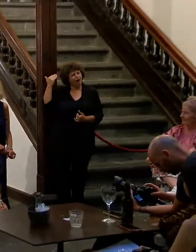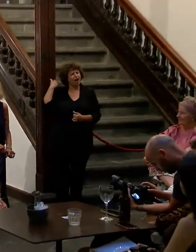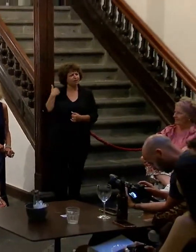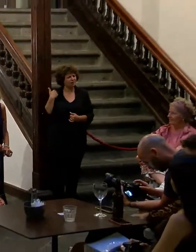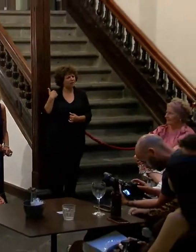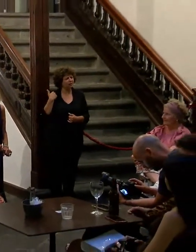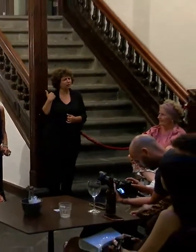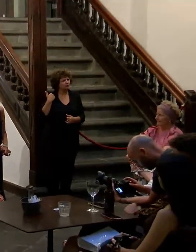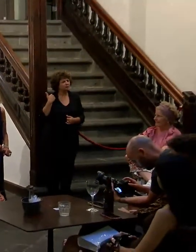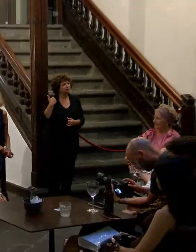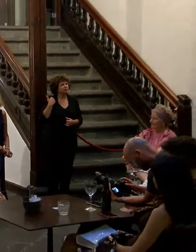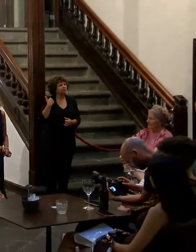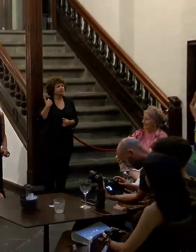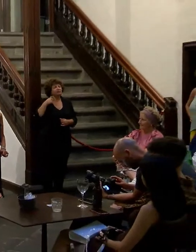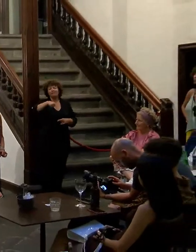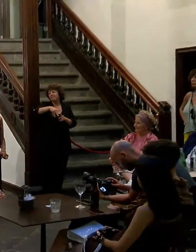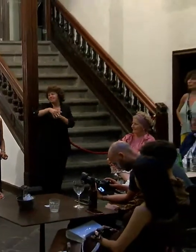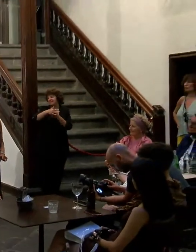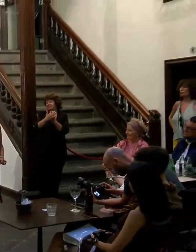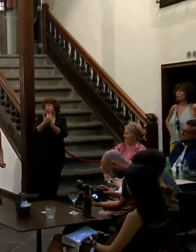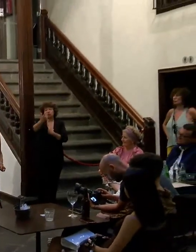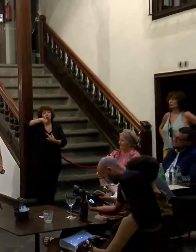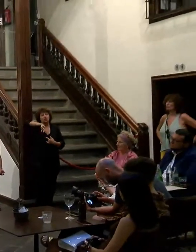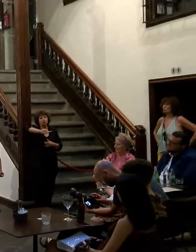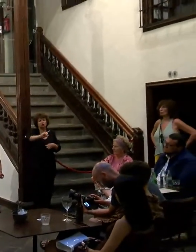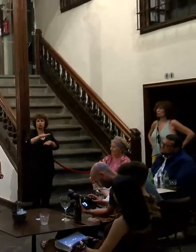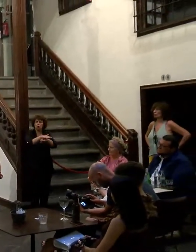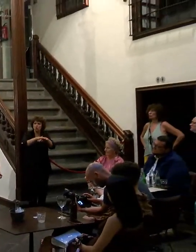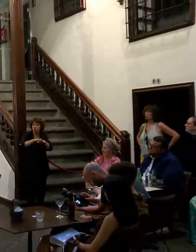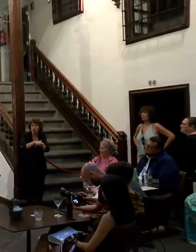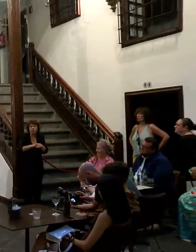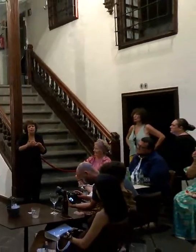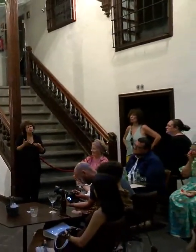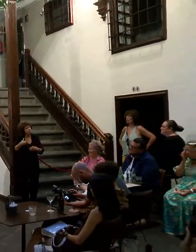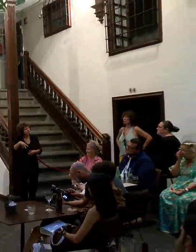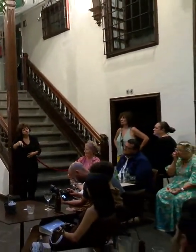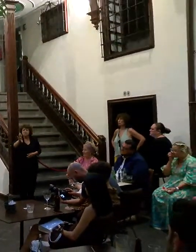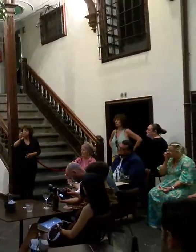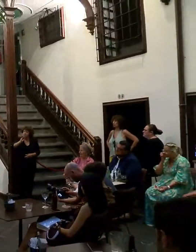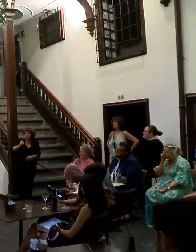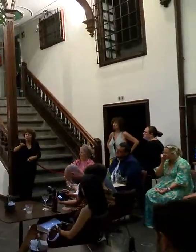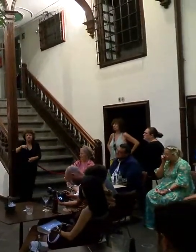en este caso cuando continuamos a si me relajo